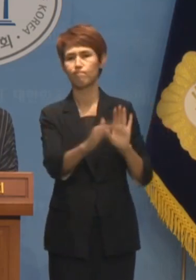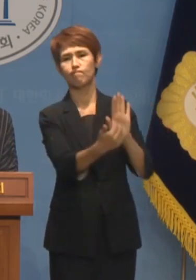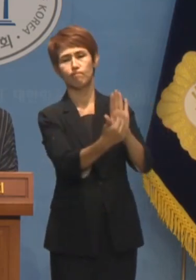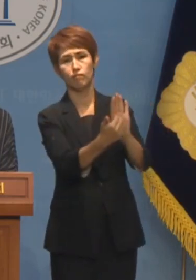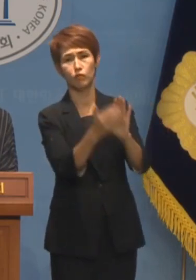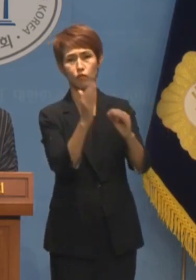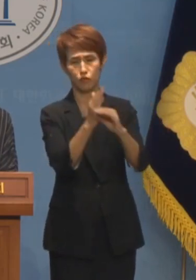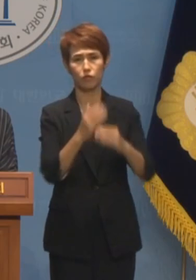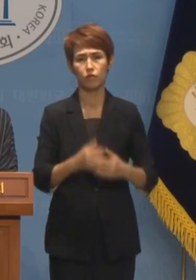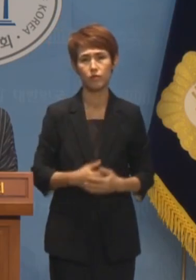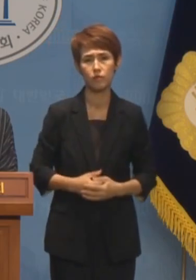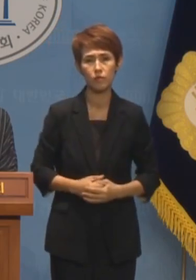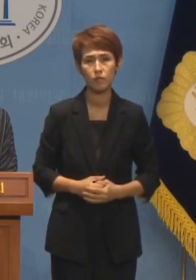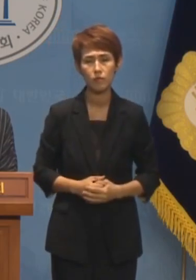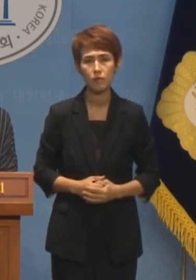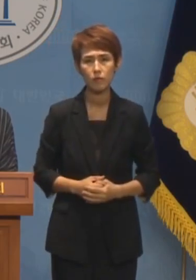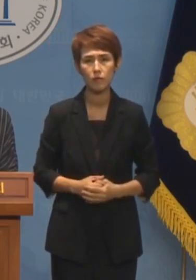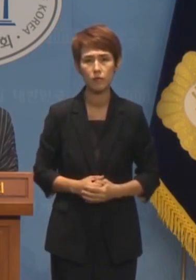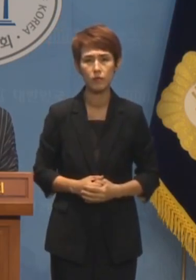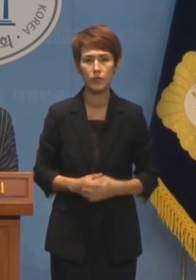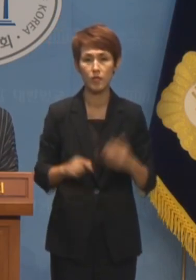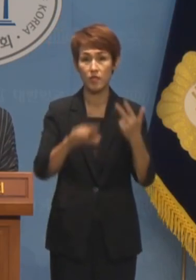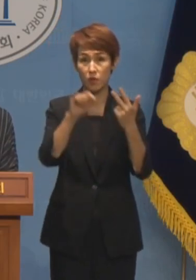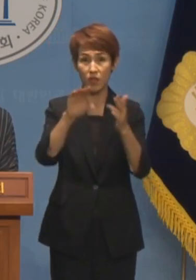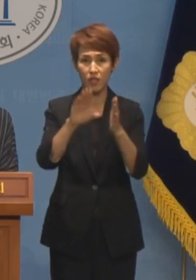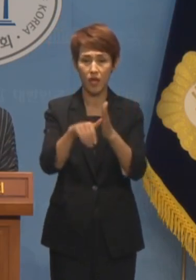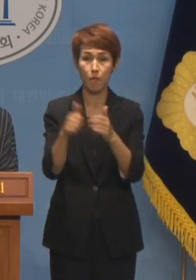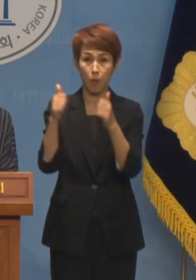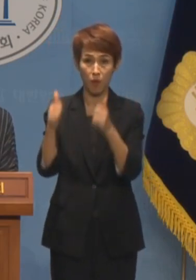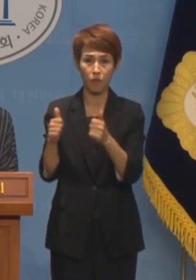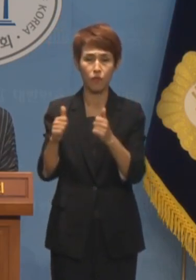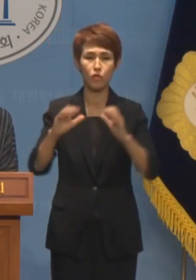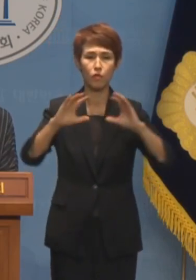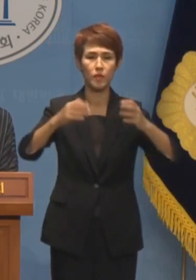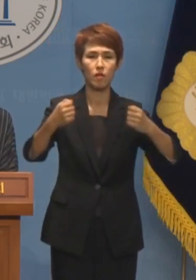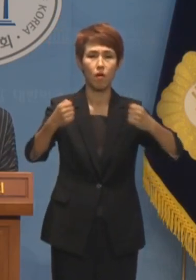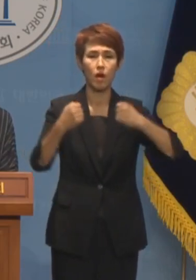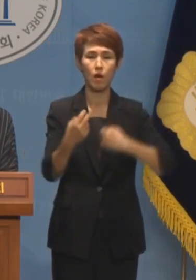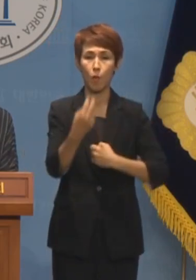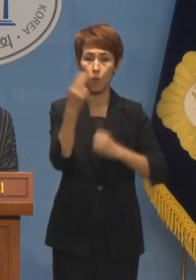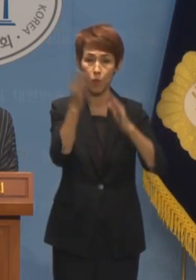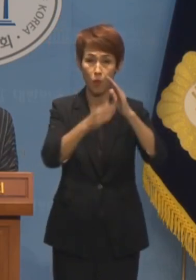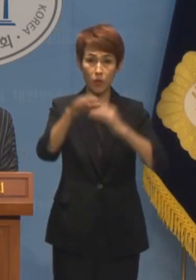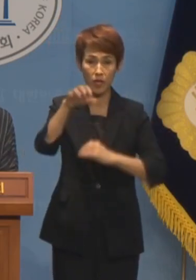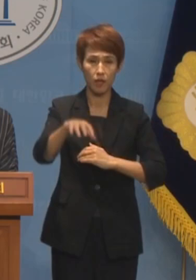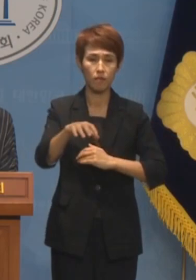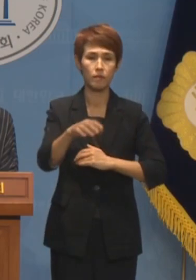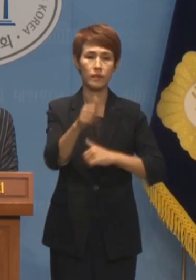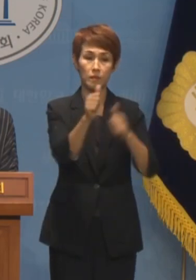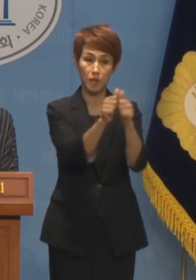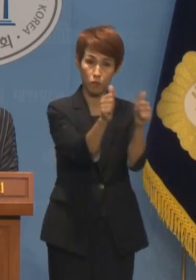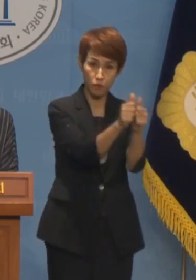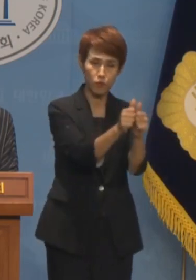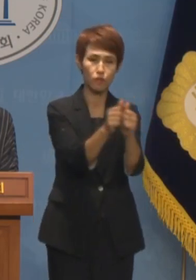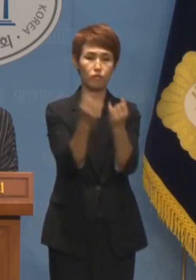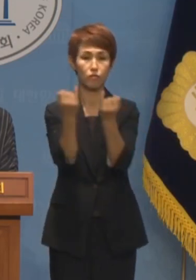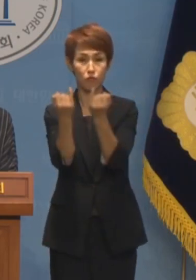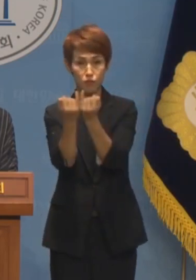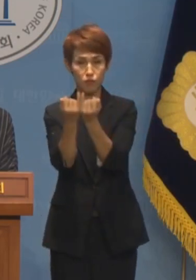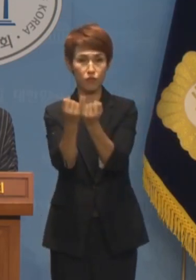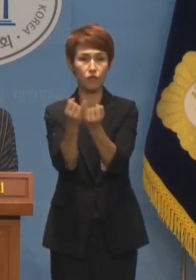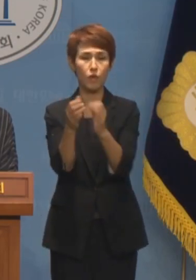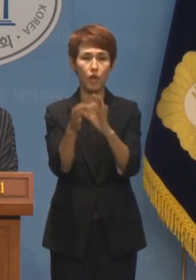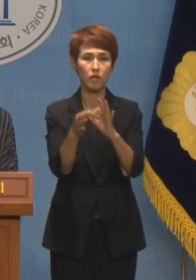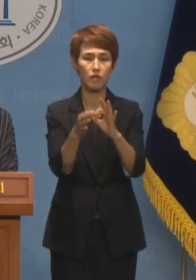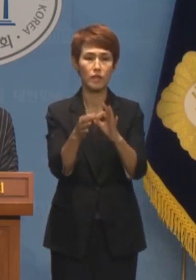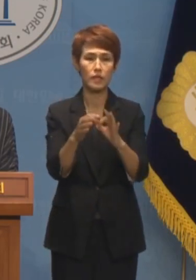지난 7월 대법원은 국민건강보험공단의 동성 부부 피부양 자격 박탈에 대해